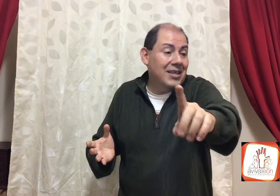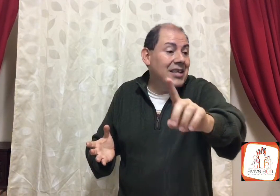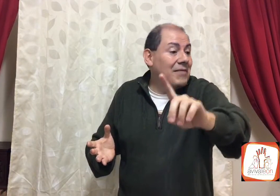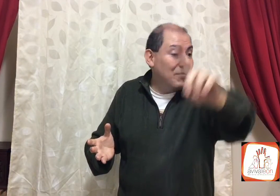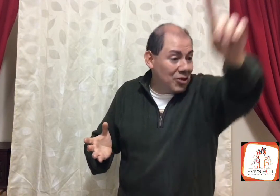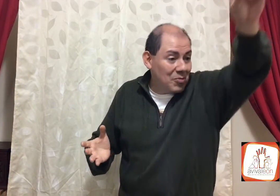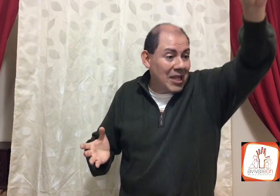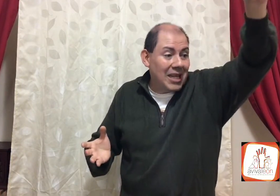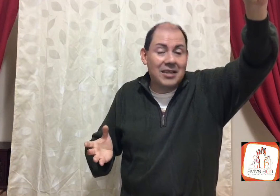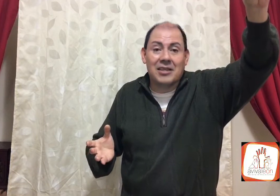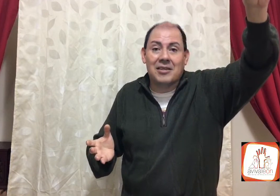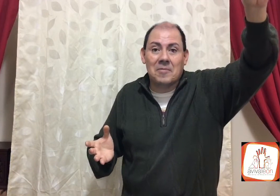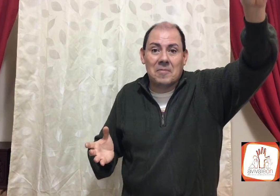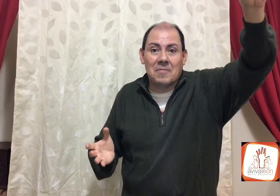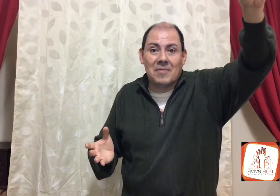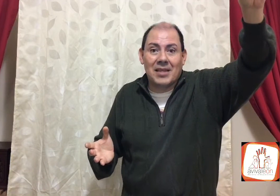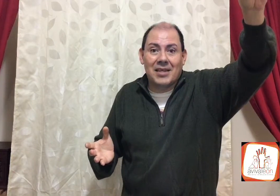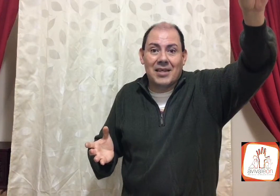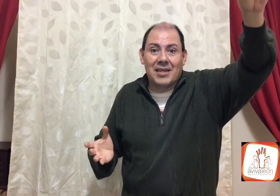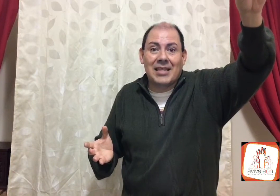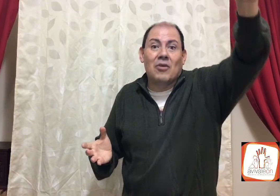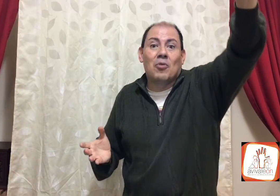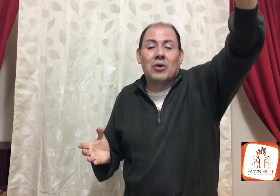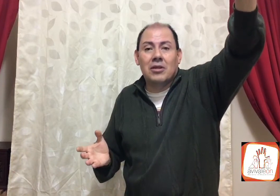y vámonos para adelante, Salomón,